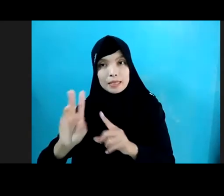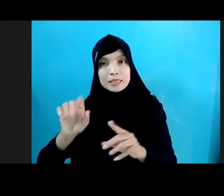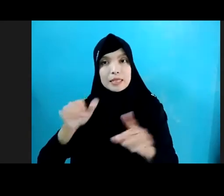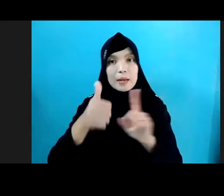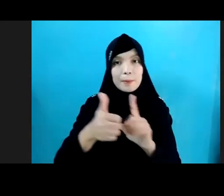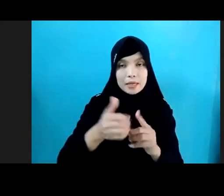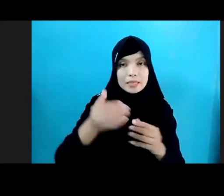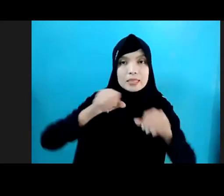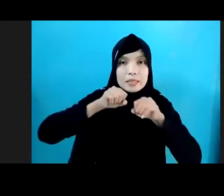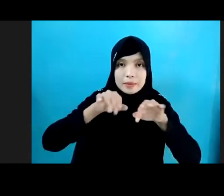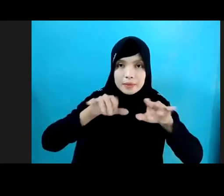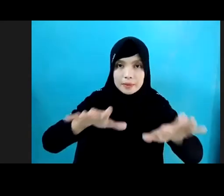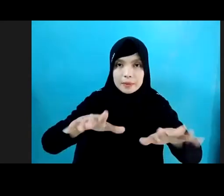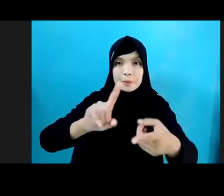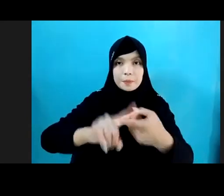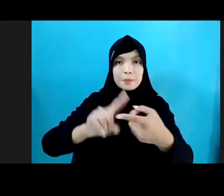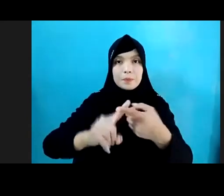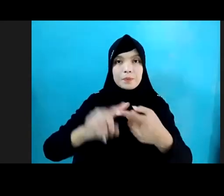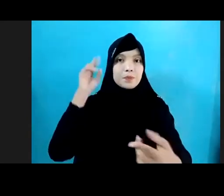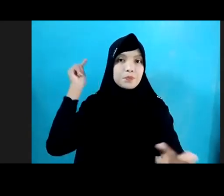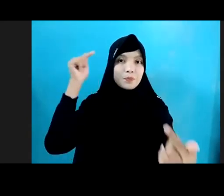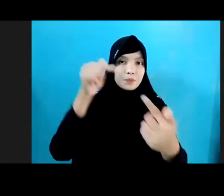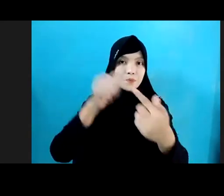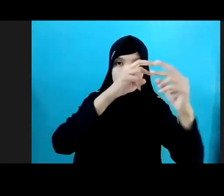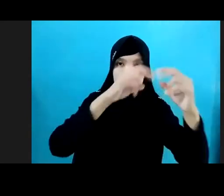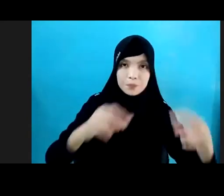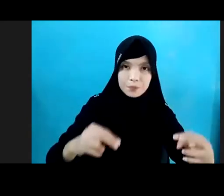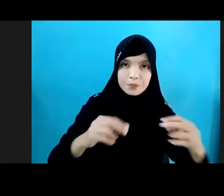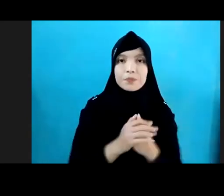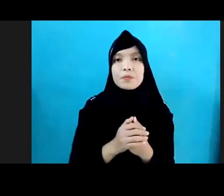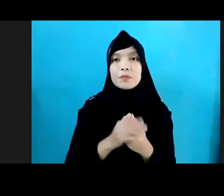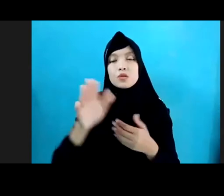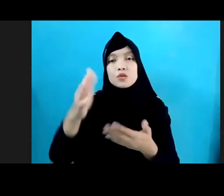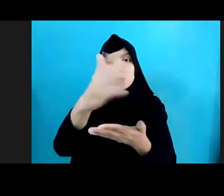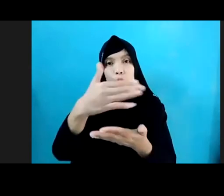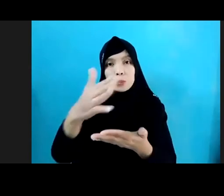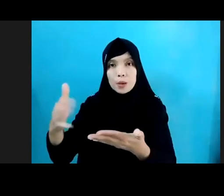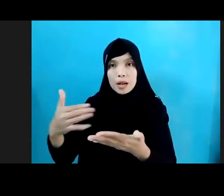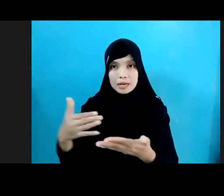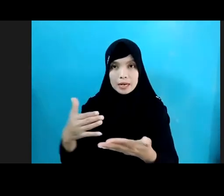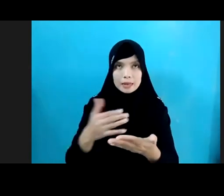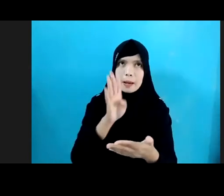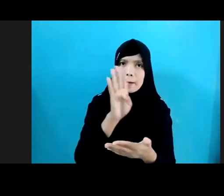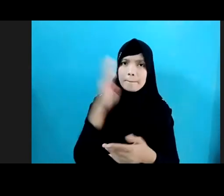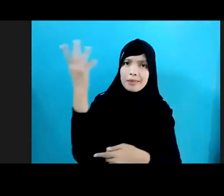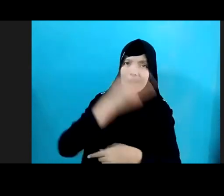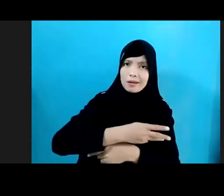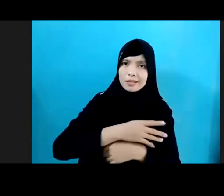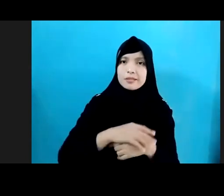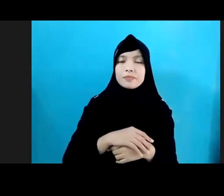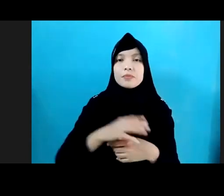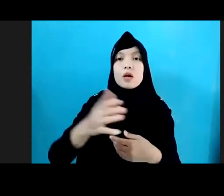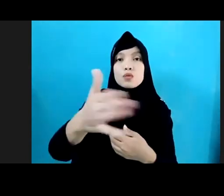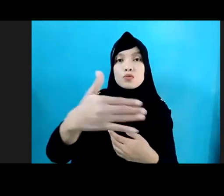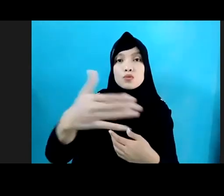Teman-teman Kami Sebagai Objek Pendidikan Setelah Itu Kami Mengumpulkan Data Dilakukan Selama 4 Hari Setelah Data Terkumpul